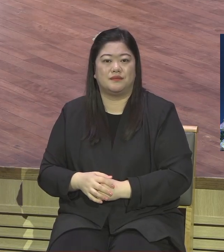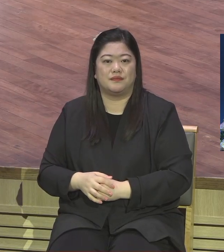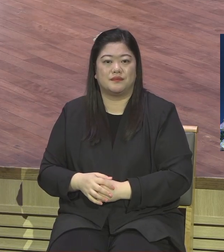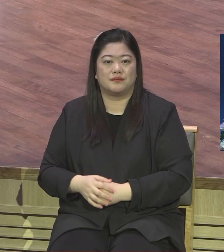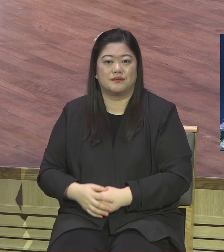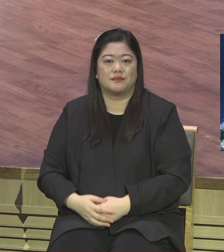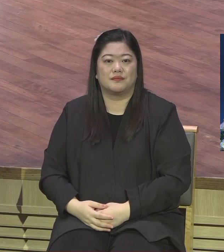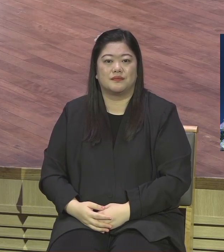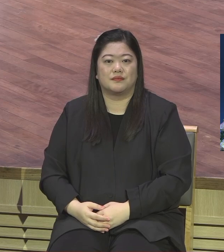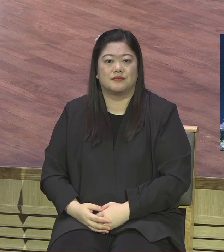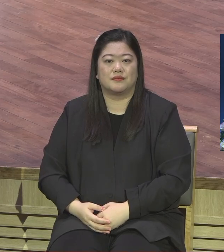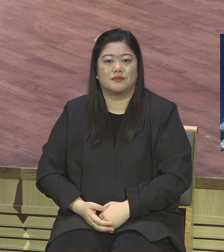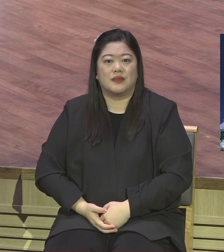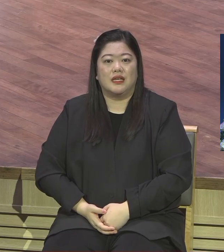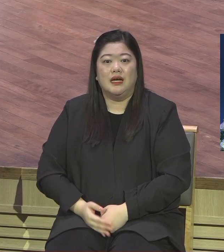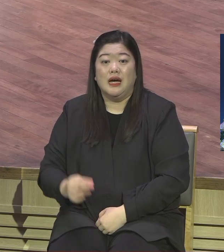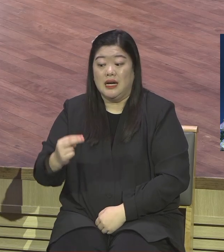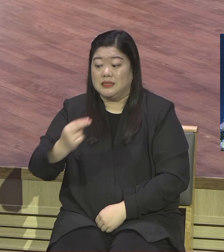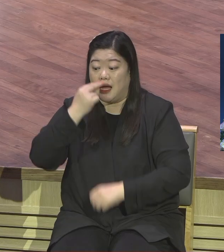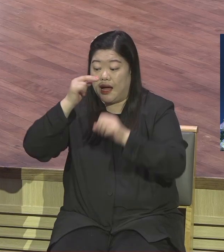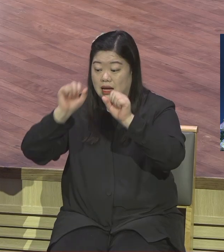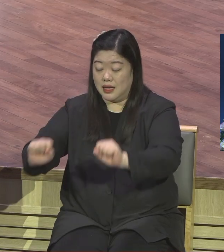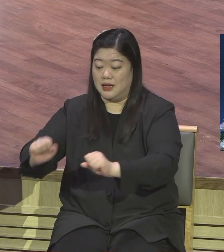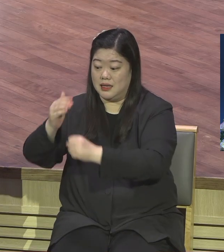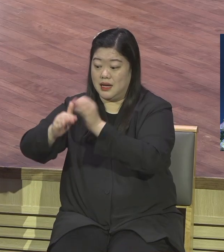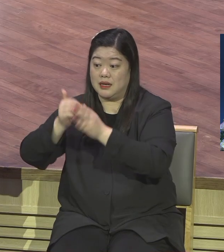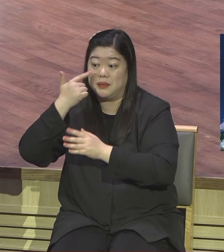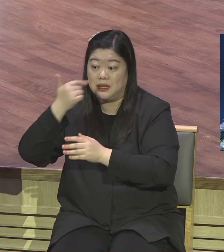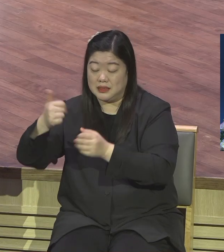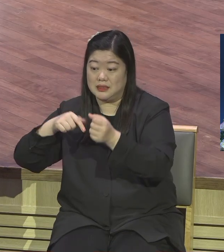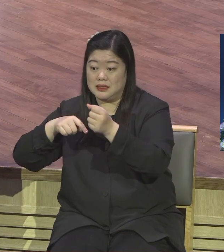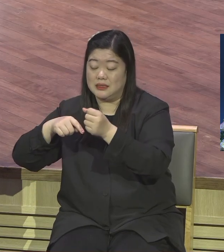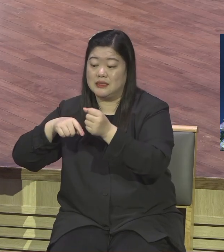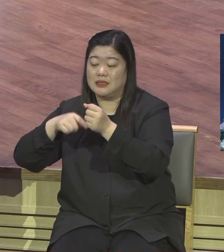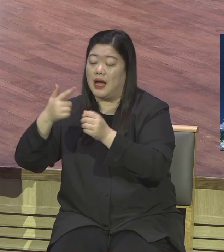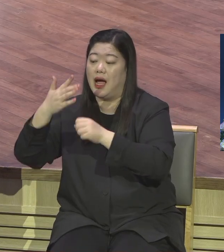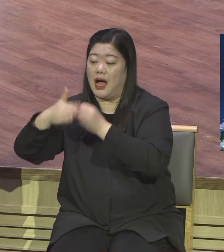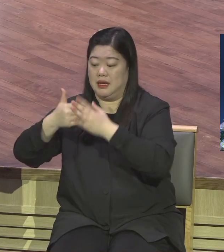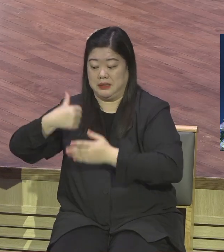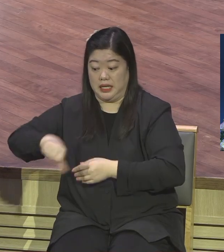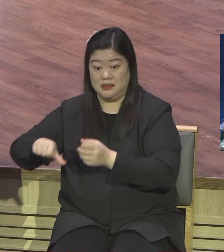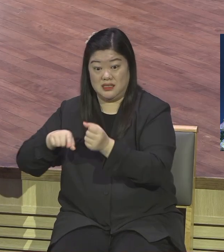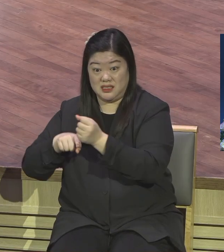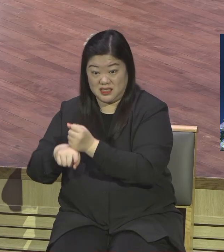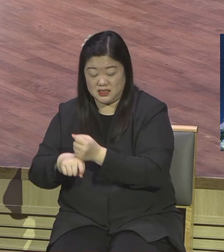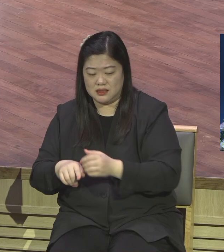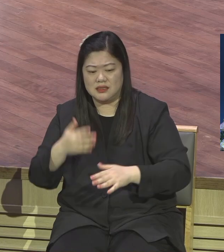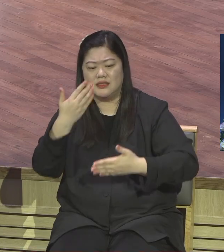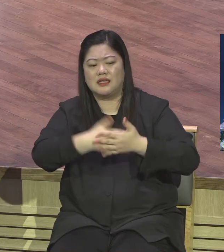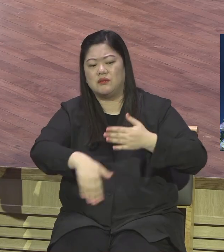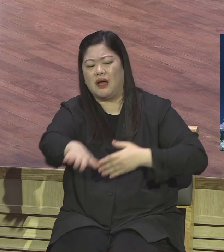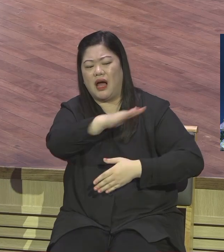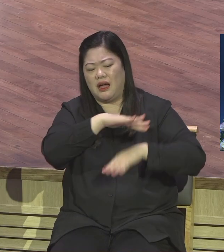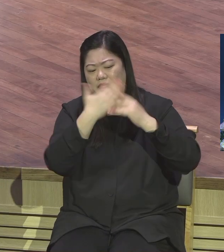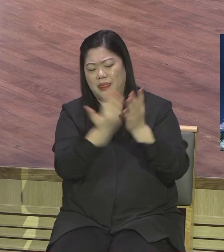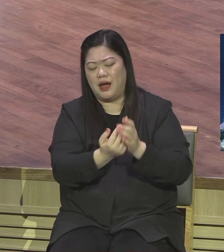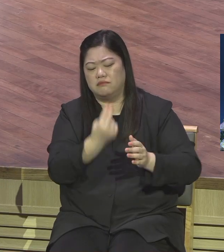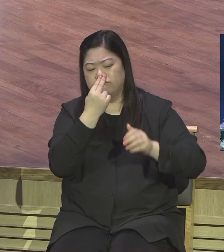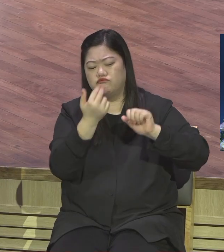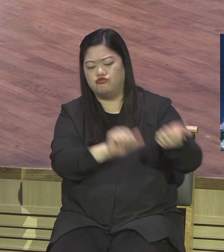지금 살아계신 하나님의 아들 예수님께서 빌리포 가이사라에서 이런 고백을 나오도록 한